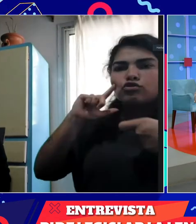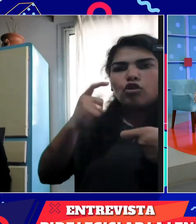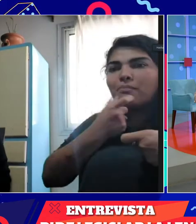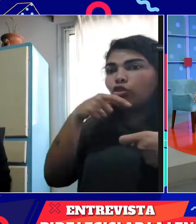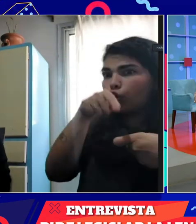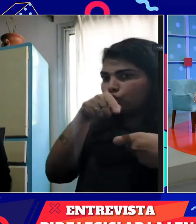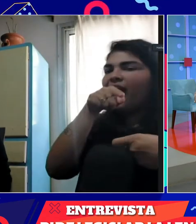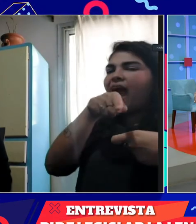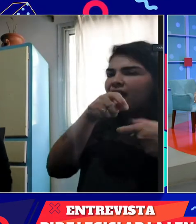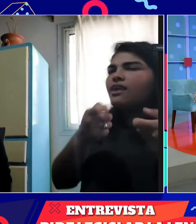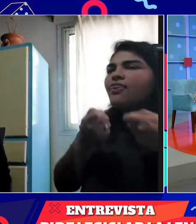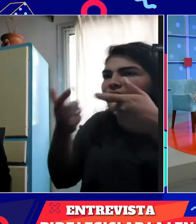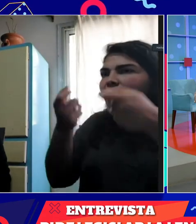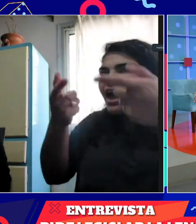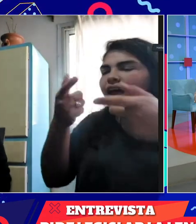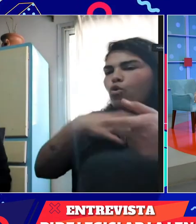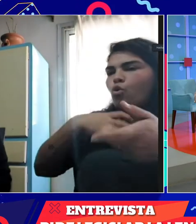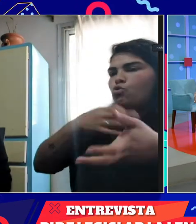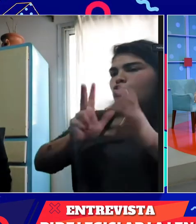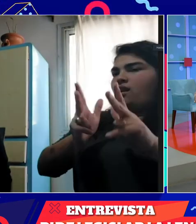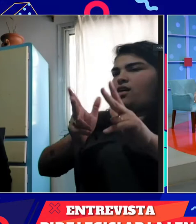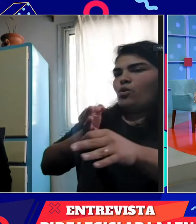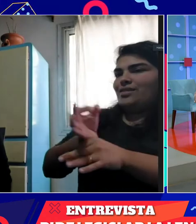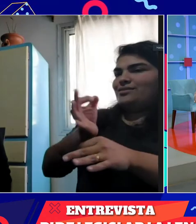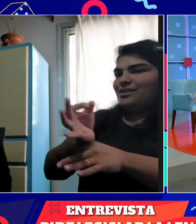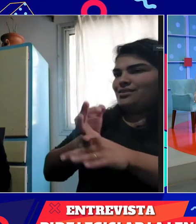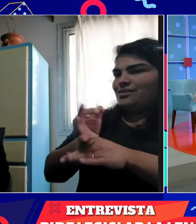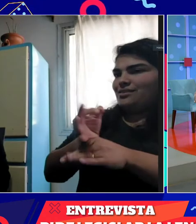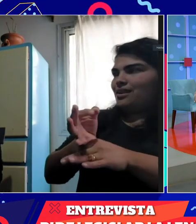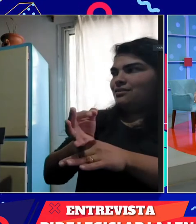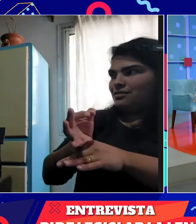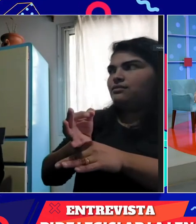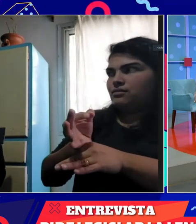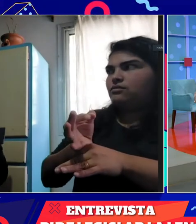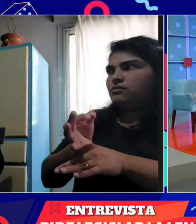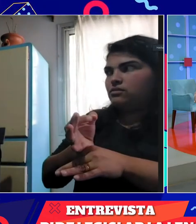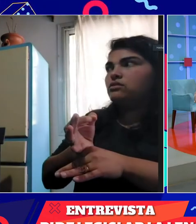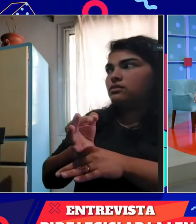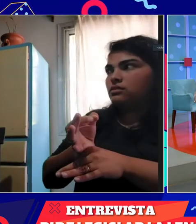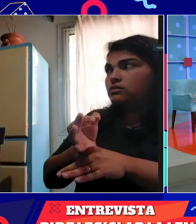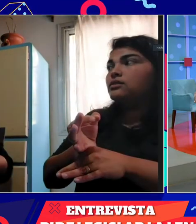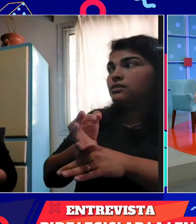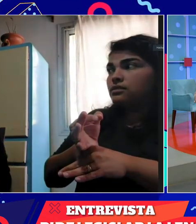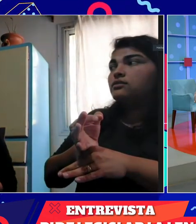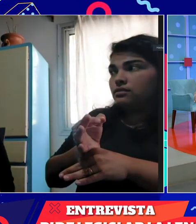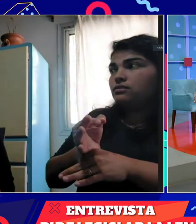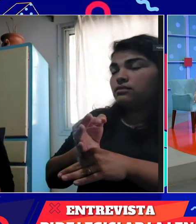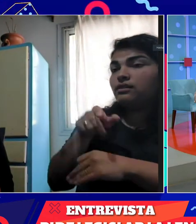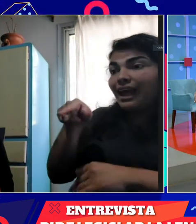y que también son socios de la Asociación de Sordos de Mendoza y que están dictando estos cursos.